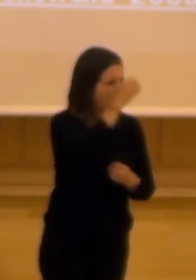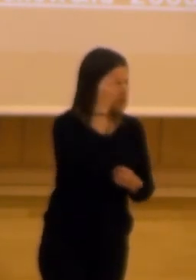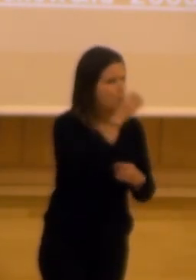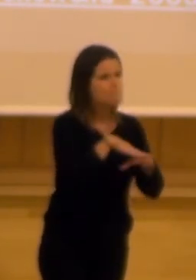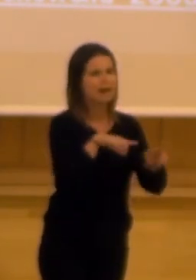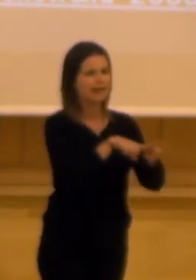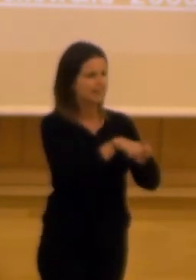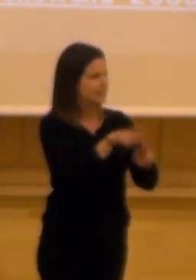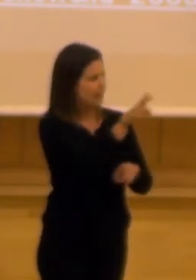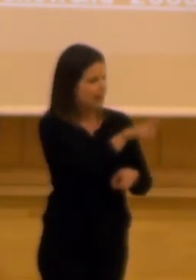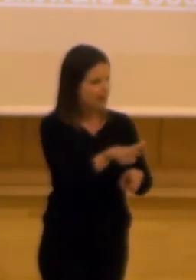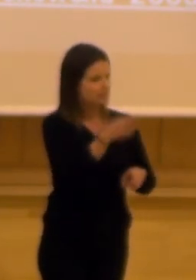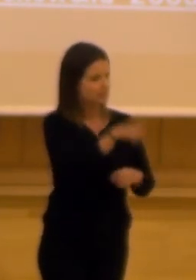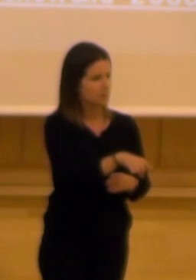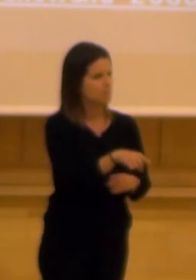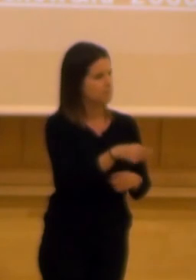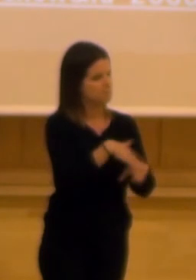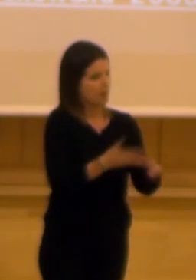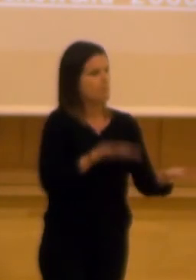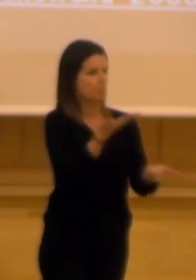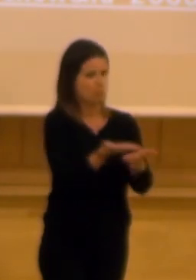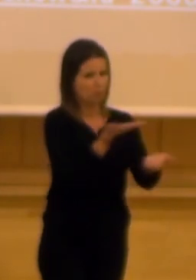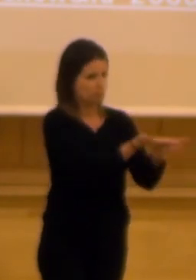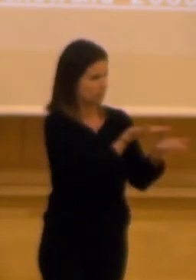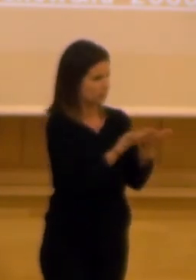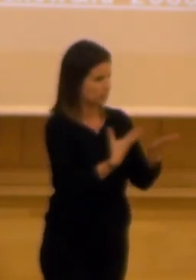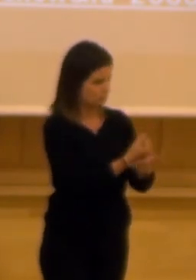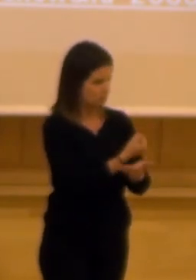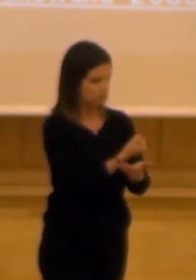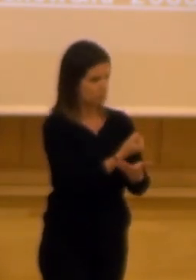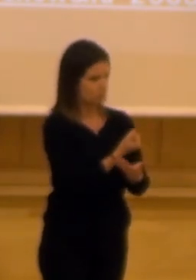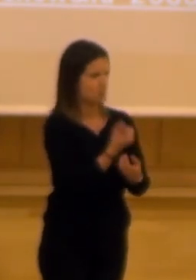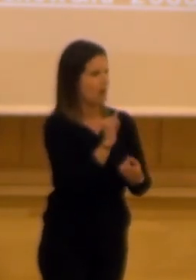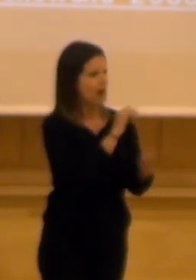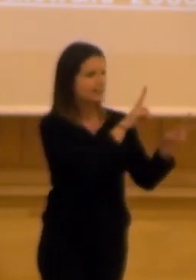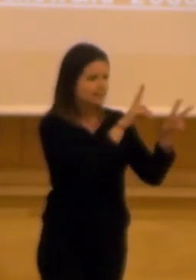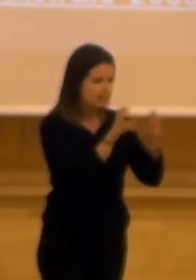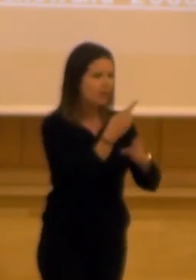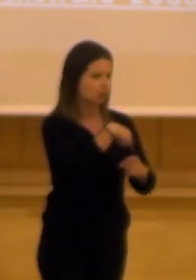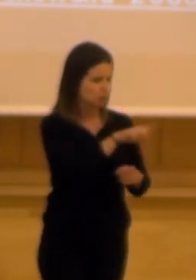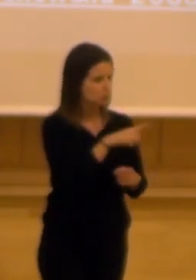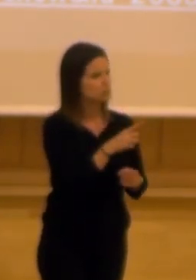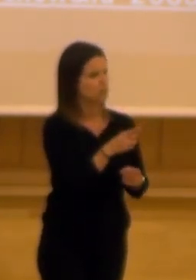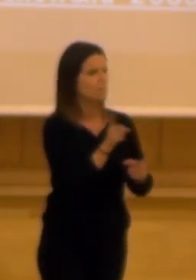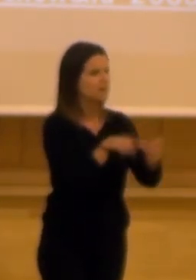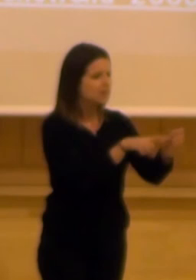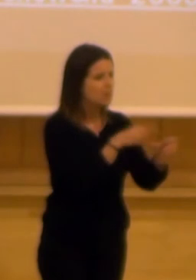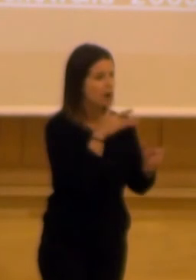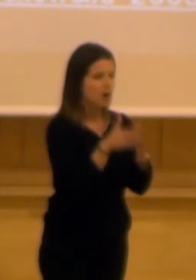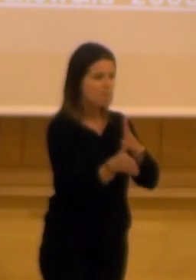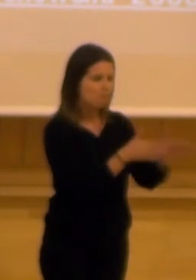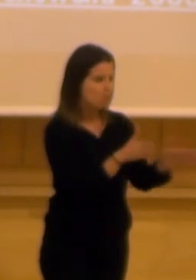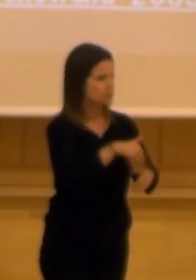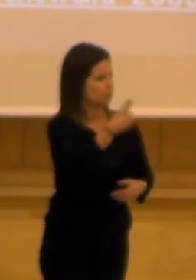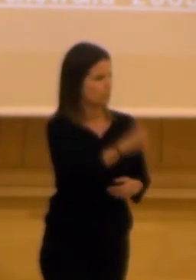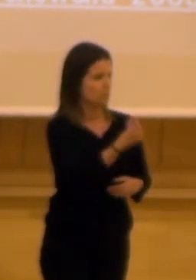para que critique y sobre todo para que se que proponga en muchas cuestiones en las que nos estamos jugando posiblemente estamos en un momento